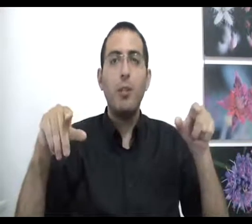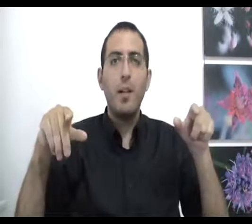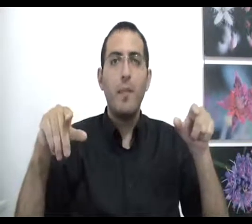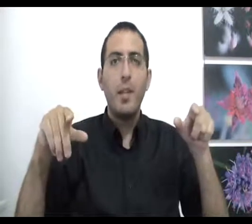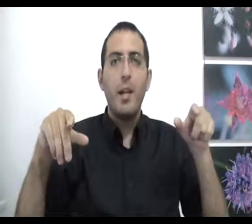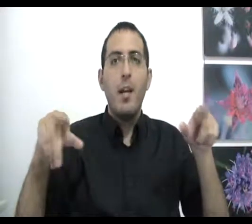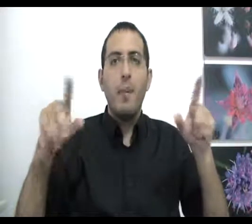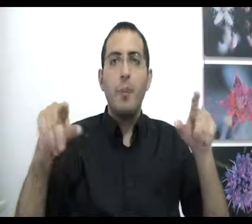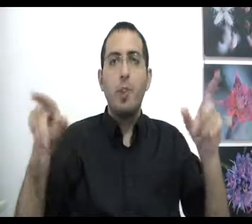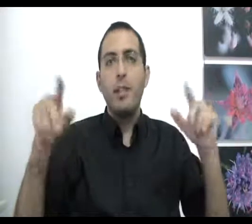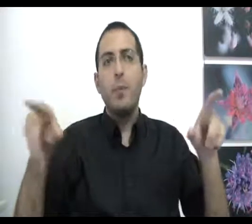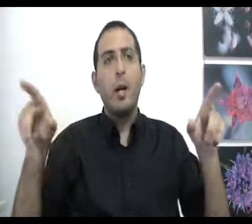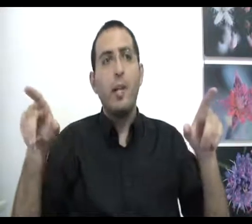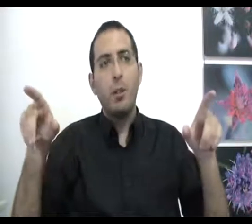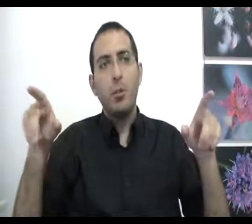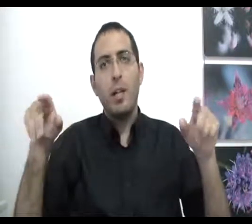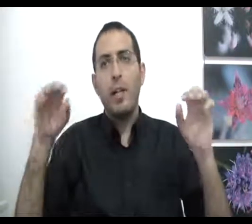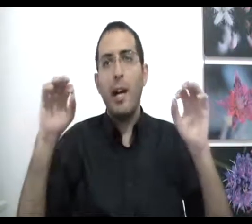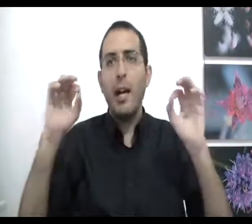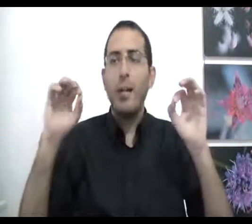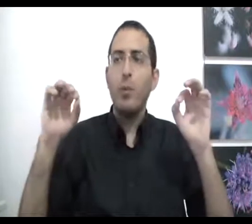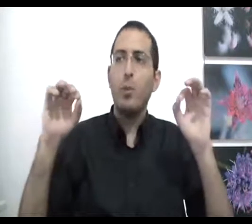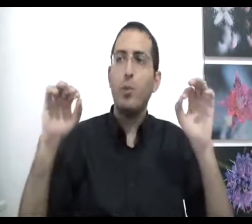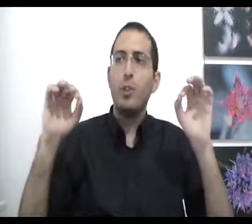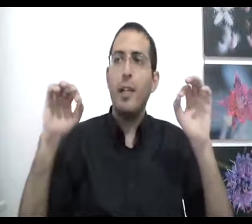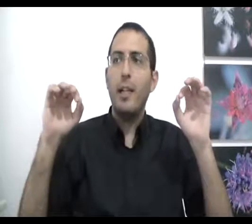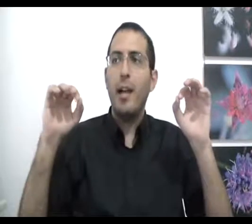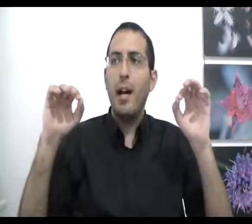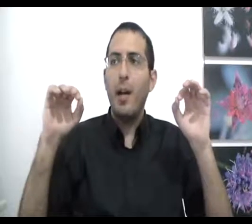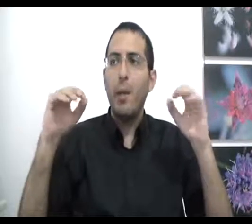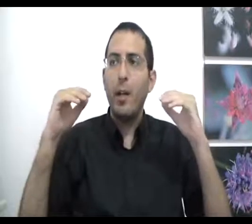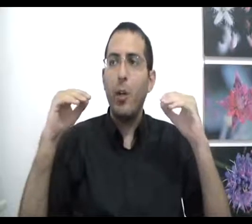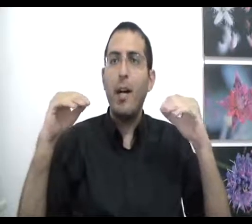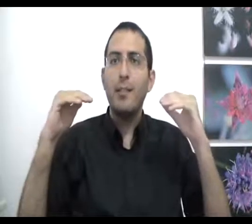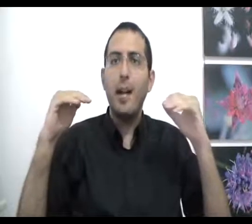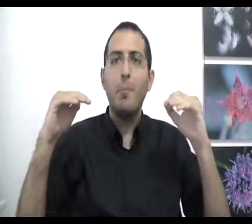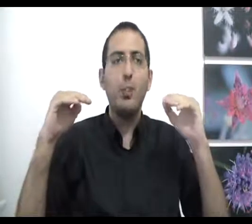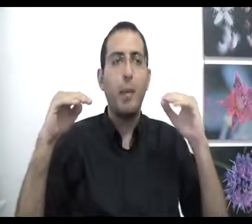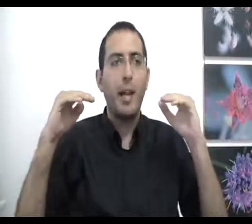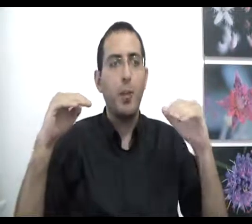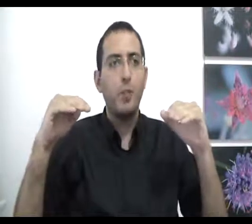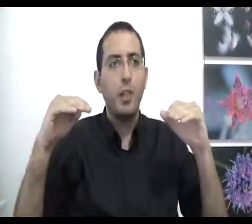אותה? ביום שלא היית מוכן לקנות אותה כי הרעיון הוא שהבחירו האדם יש לו בחירה חופשית